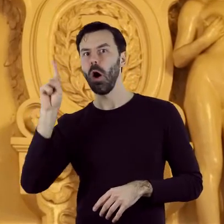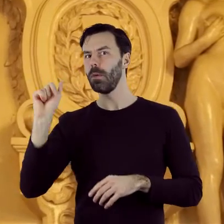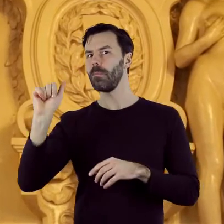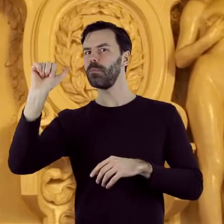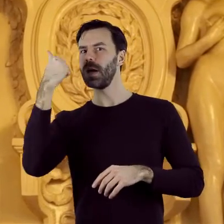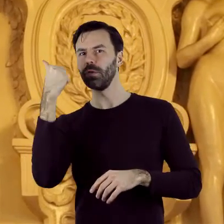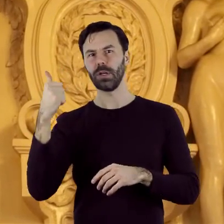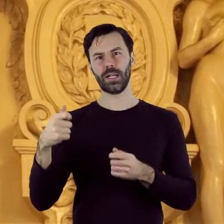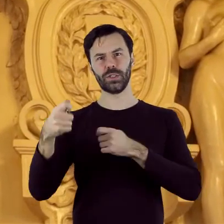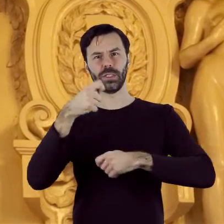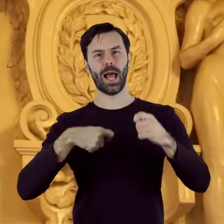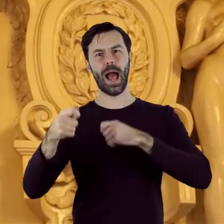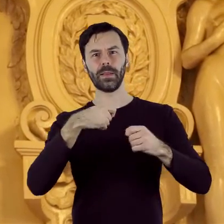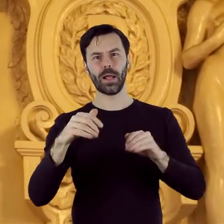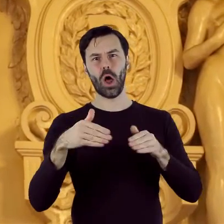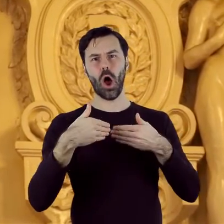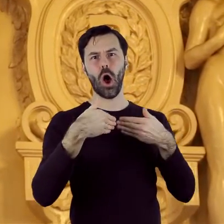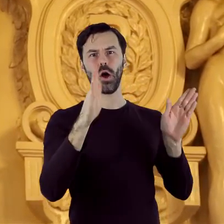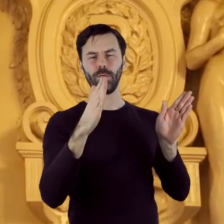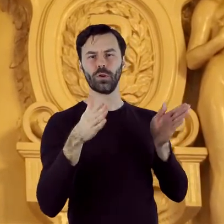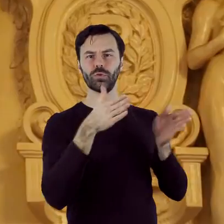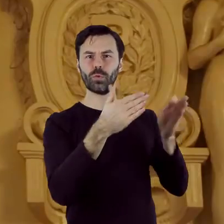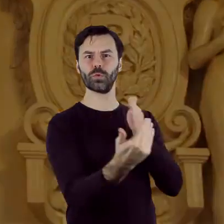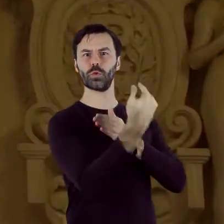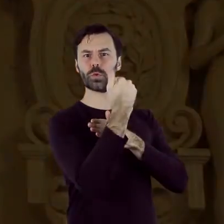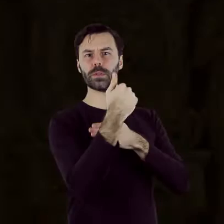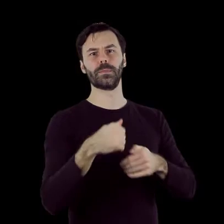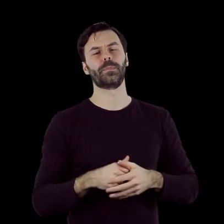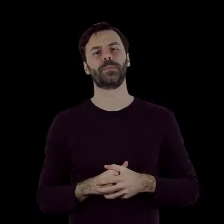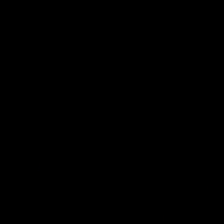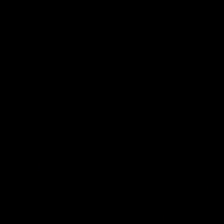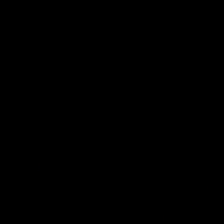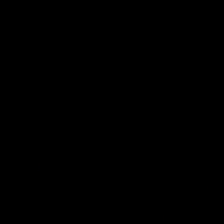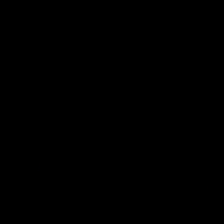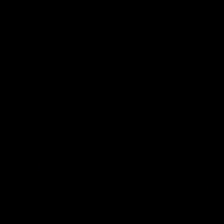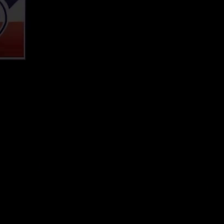posłańca otwiera drogę do rozwoju handlu na wschód. KONIEC